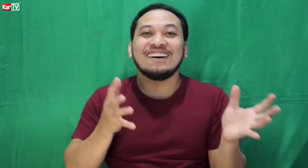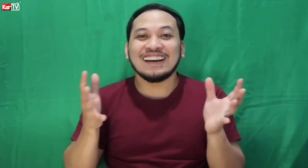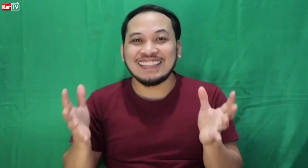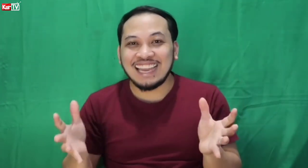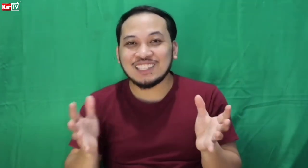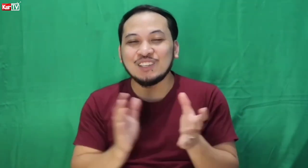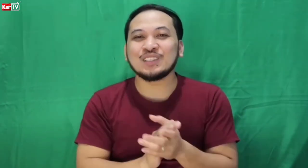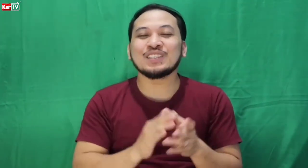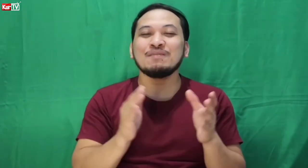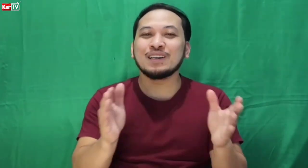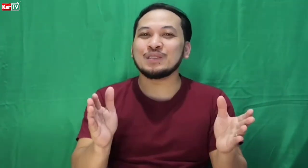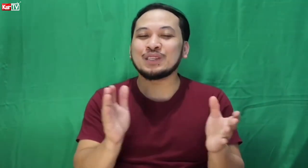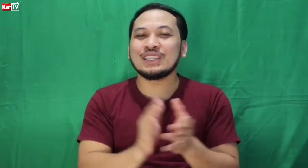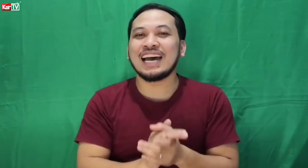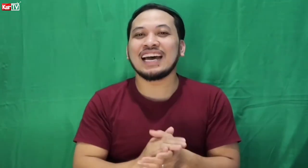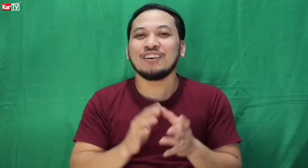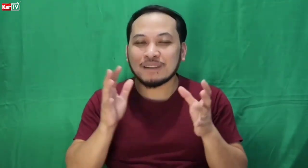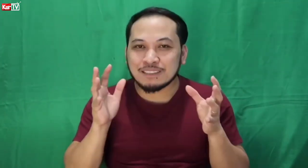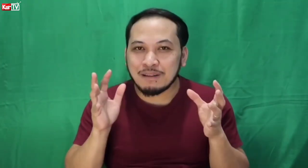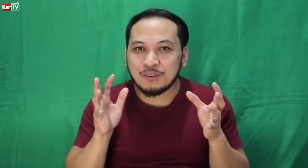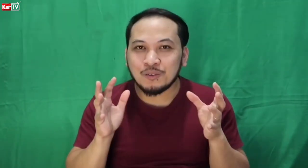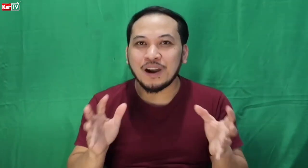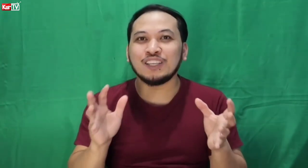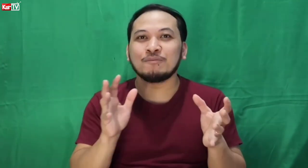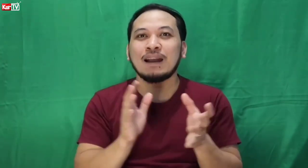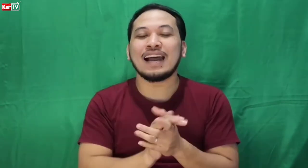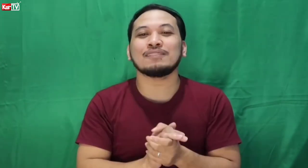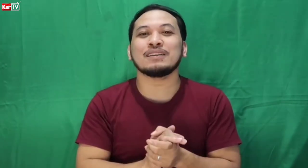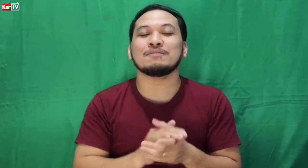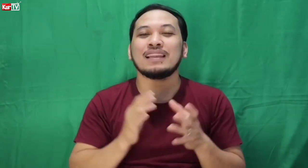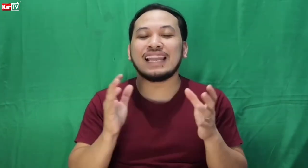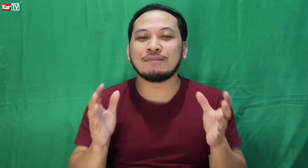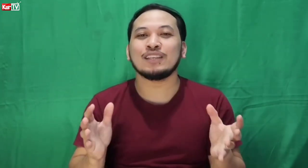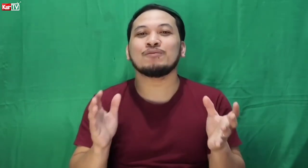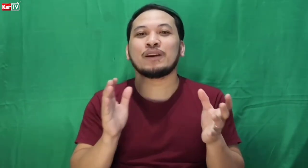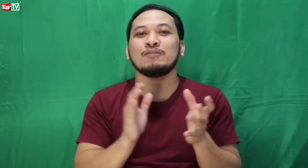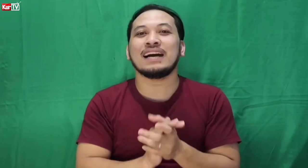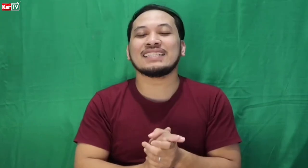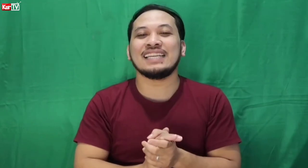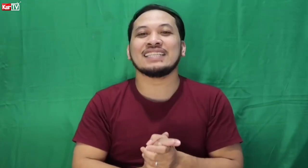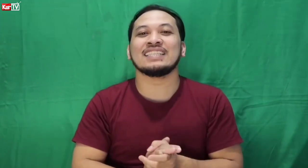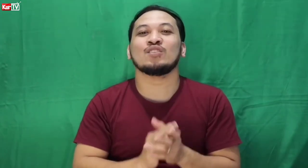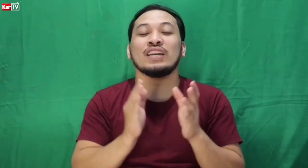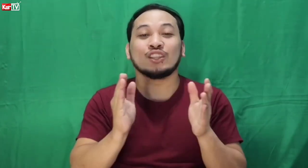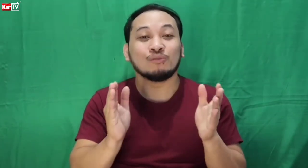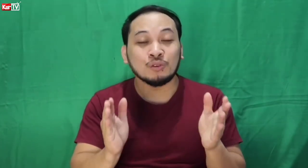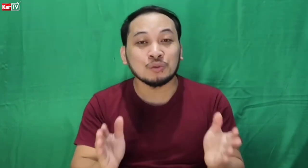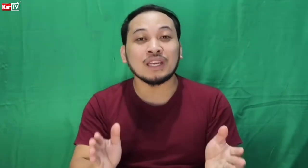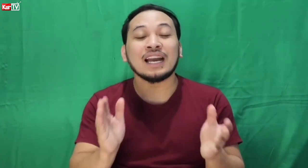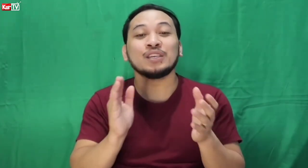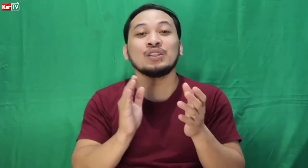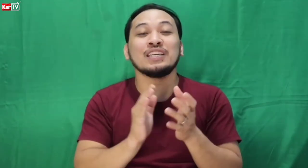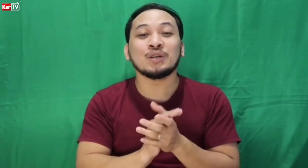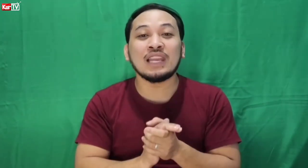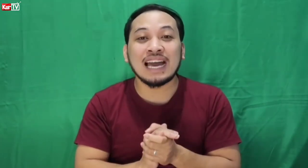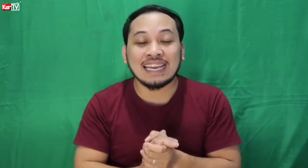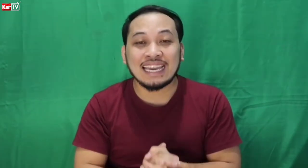Nowadays, no? So sa mga susunod na araw, mas makukuha nyo pa at mas malalaman nyo pa yung mga senyas na to. Kaya tumutok lang kayo dito lagi